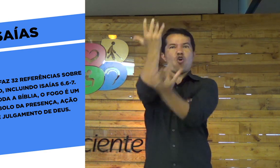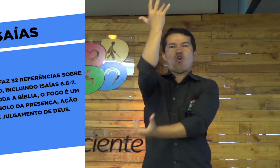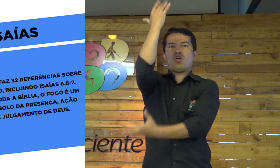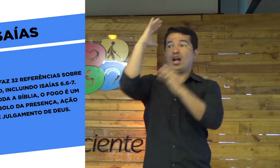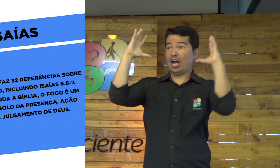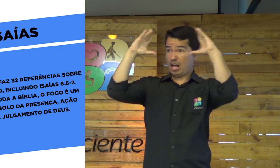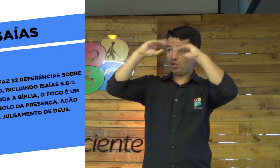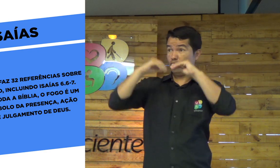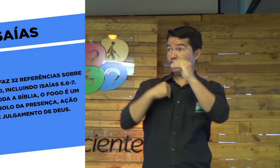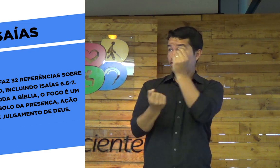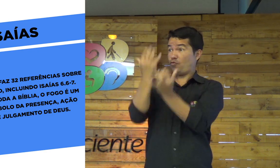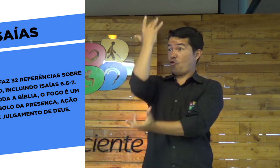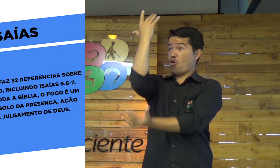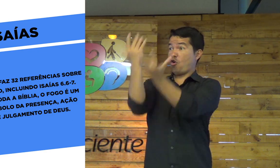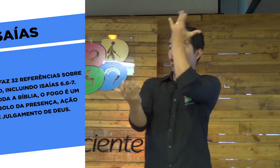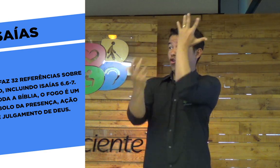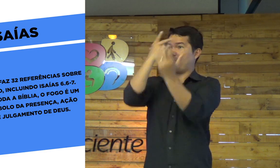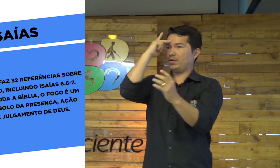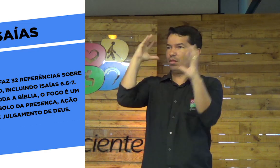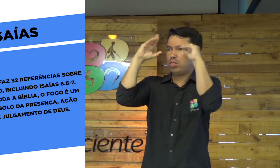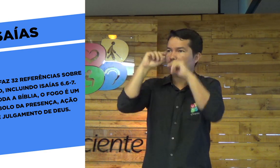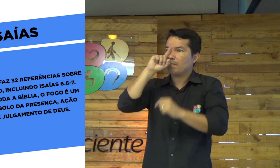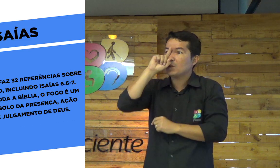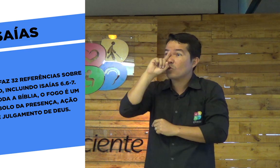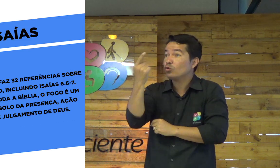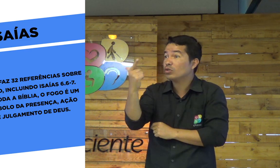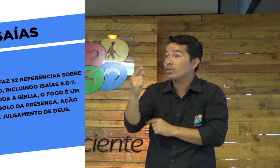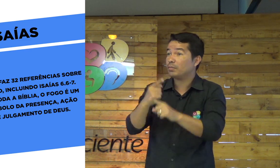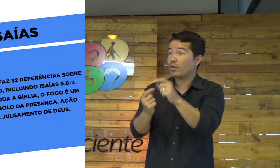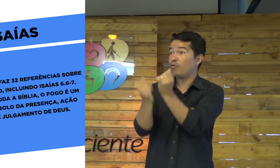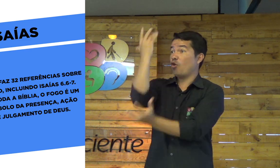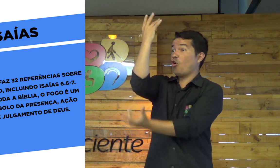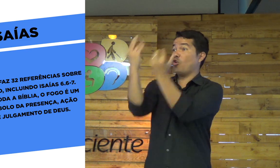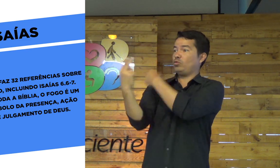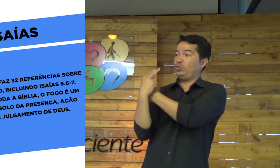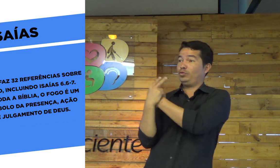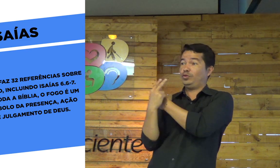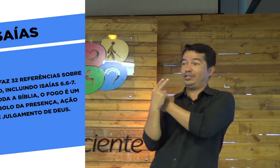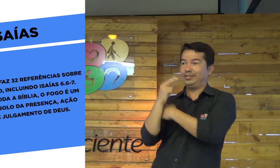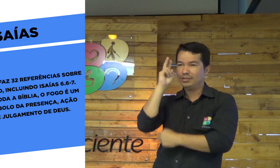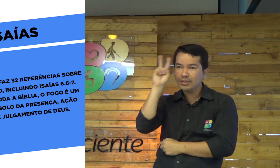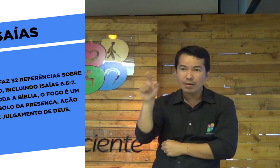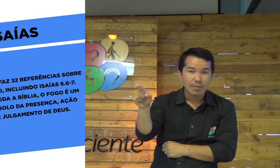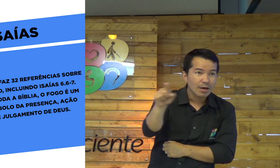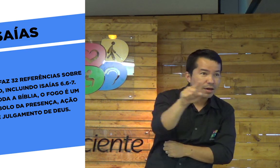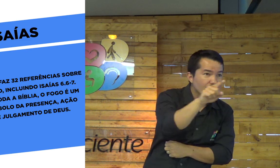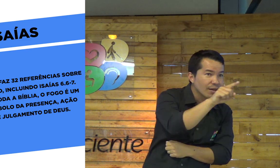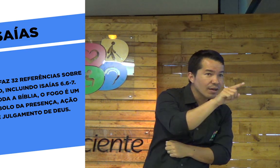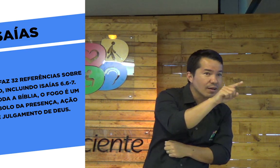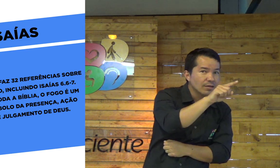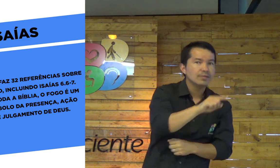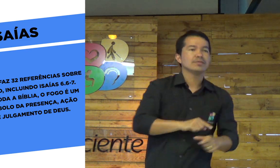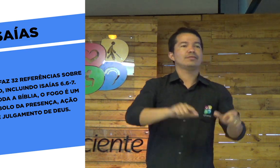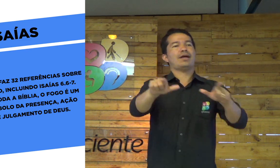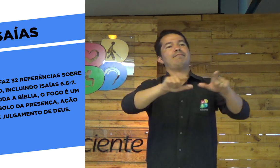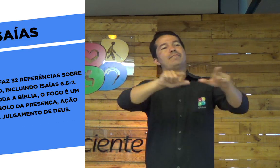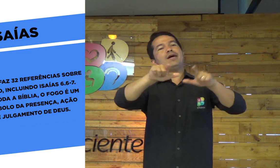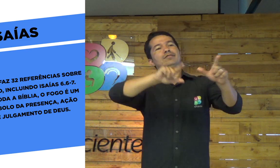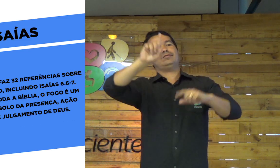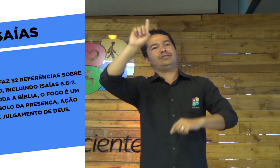um fogo que cuidava das pessoas?